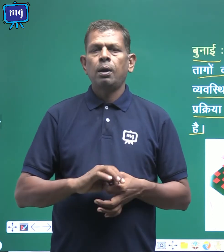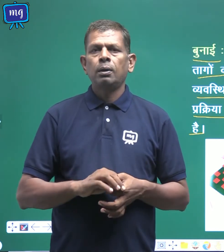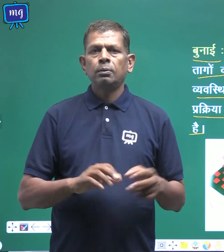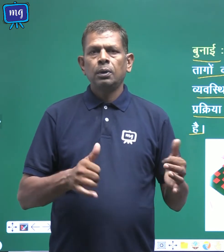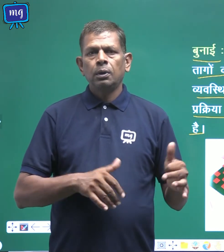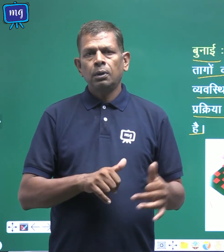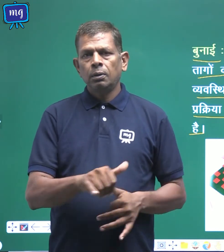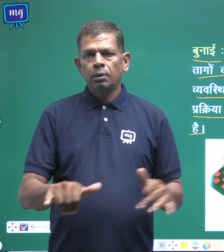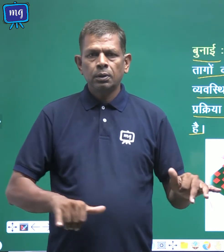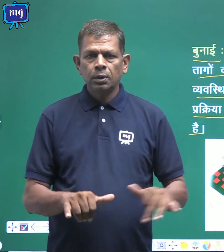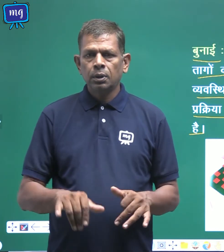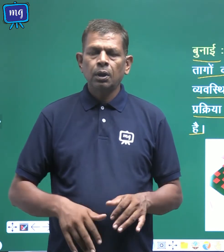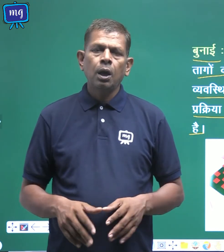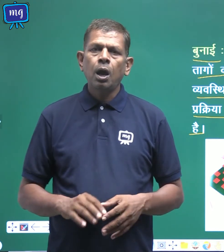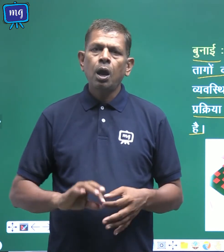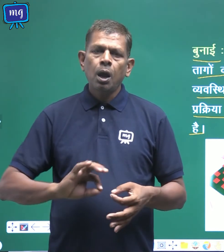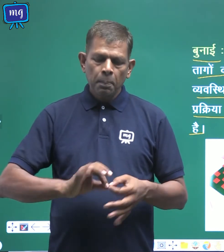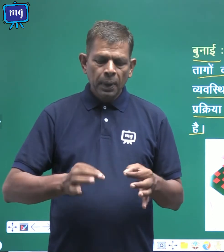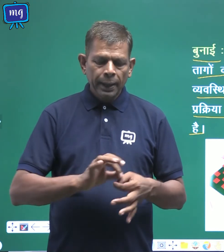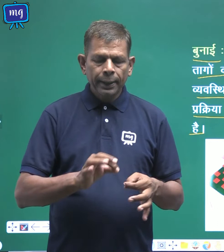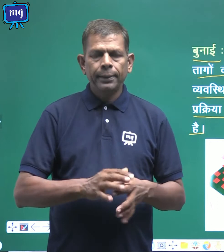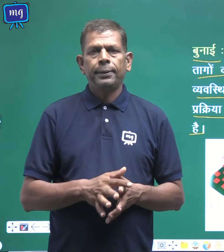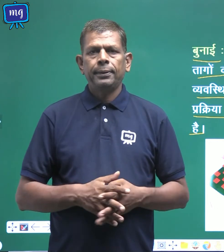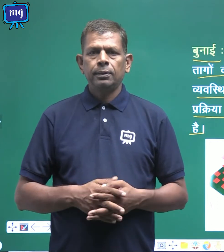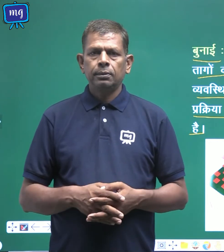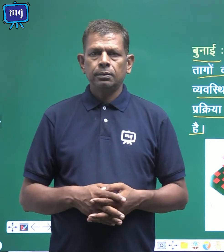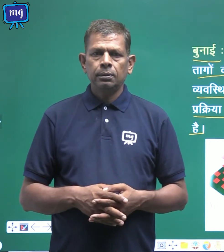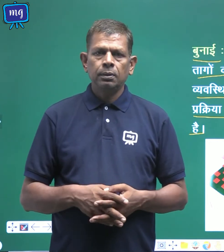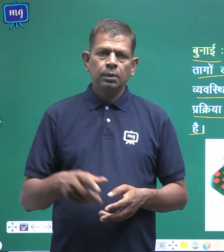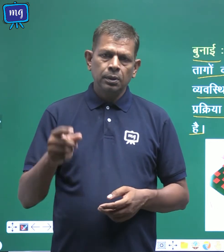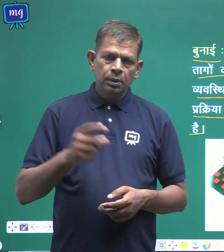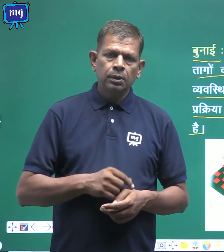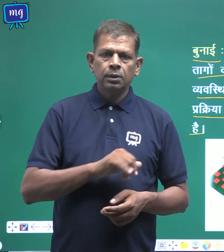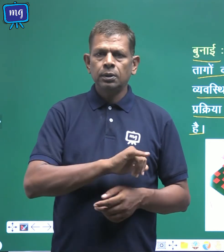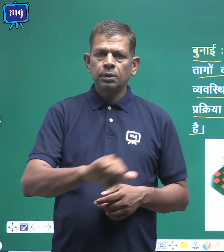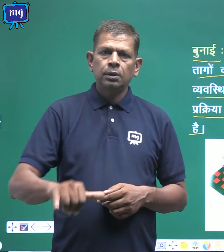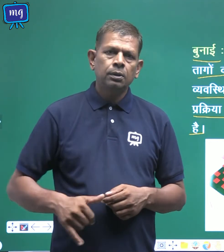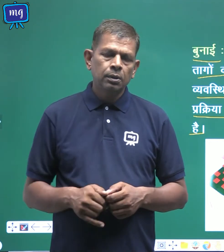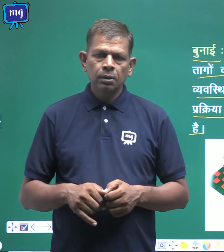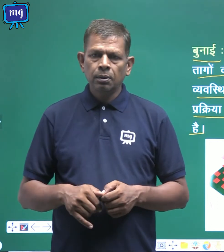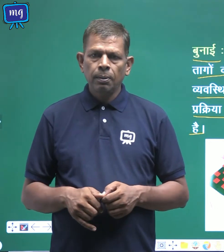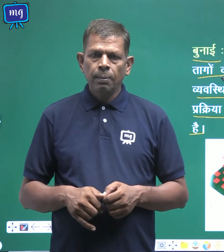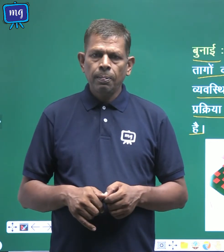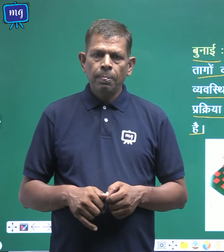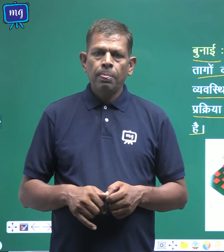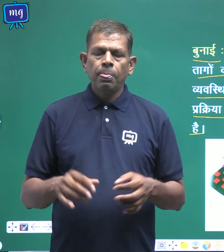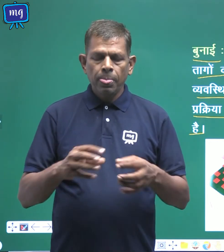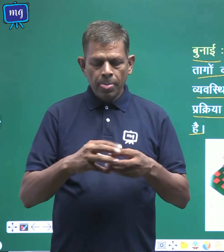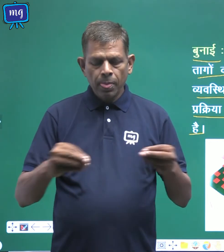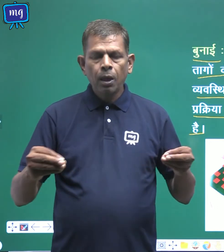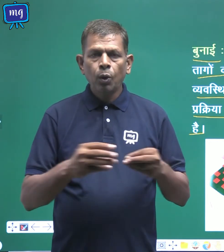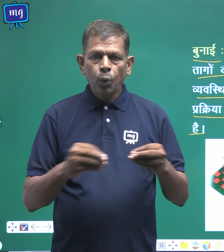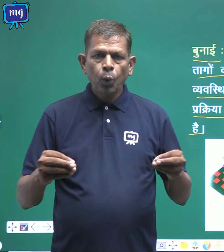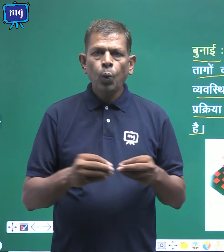बुना जा रहा है इसी तरह से तागों के दो